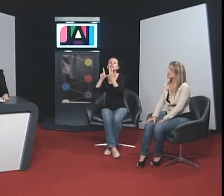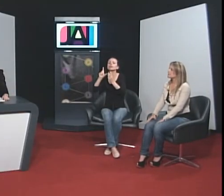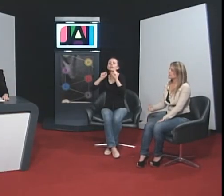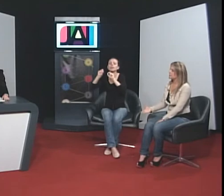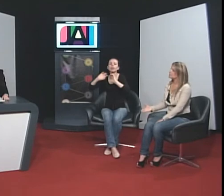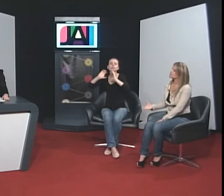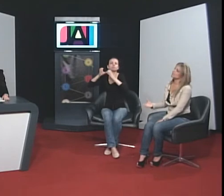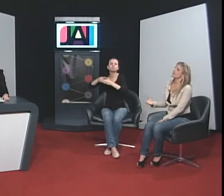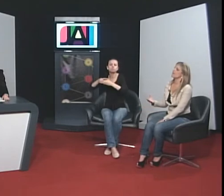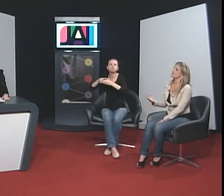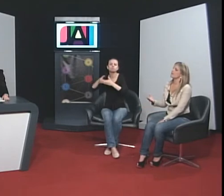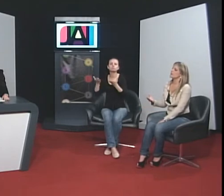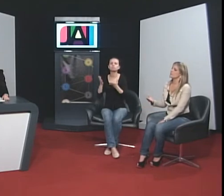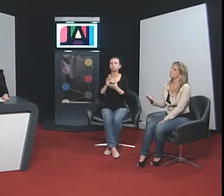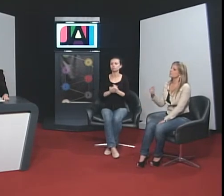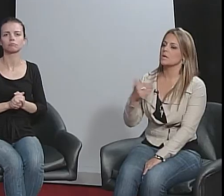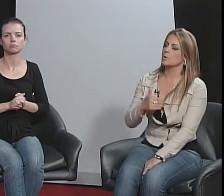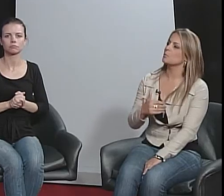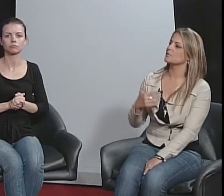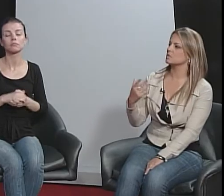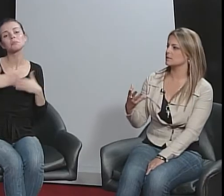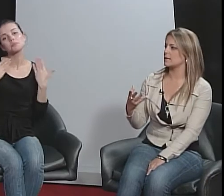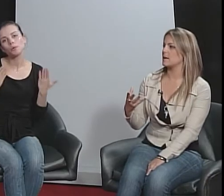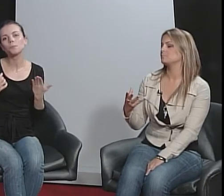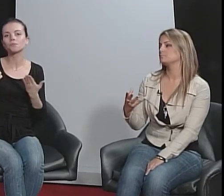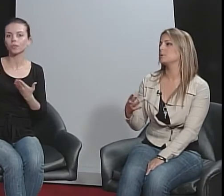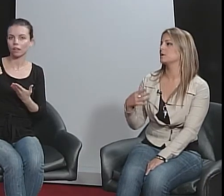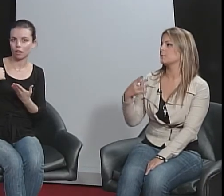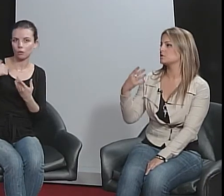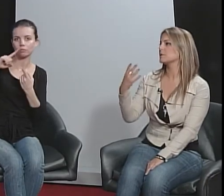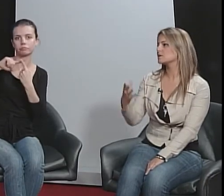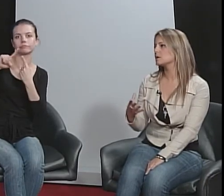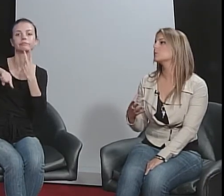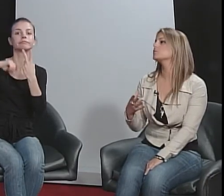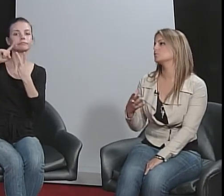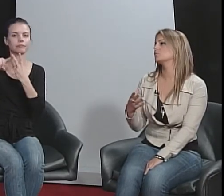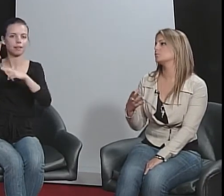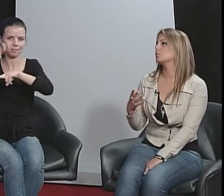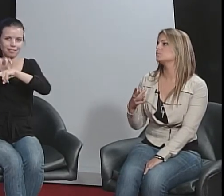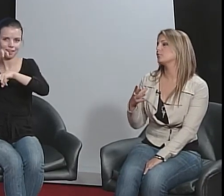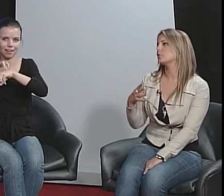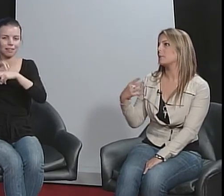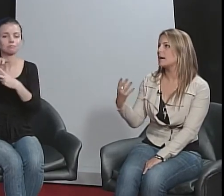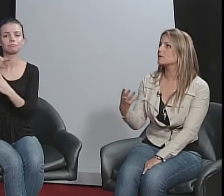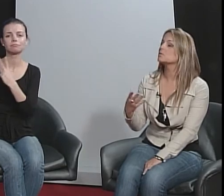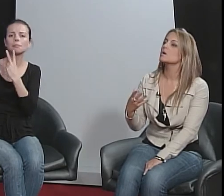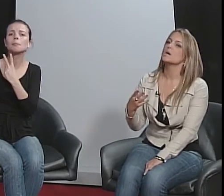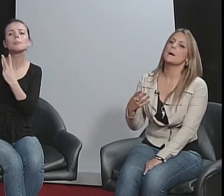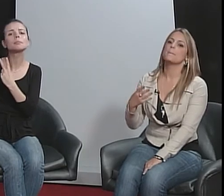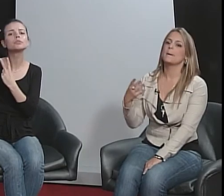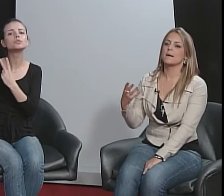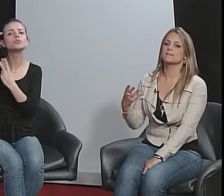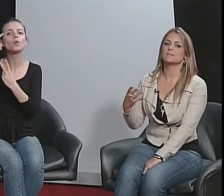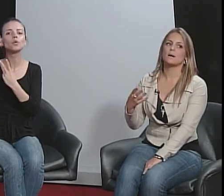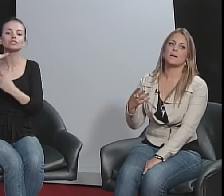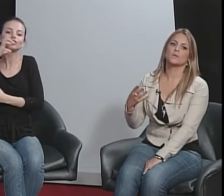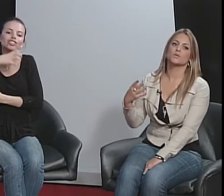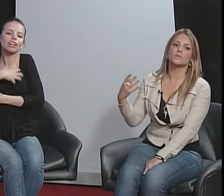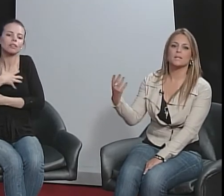basicamente, né, eu e o professor André, primeiramente, pensamos no formato, mas toda a